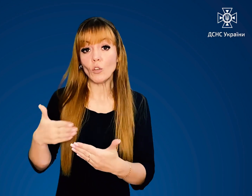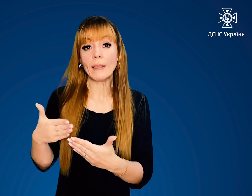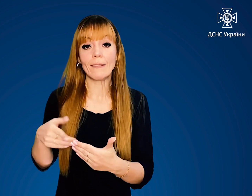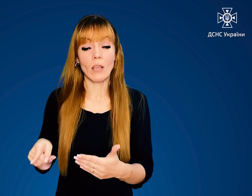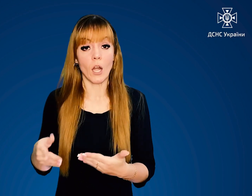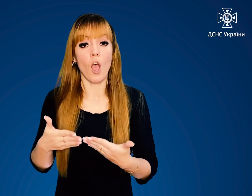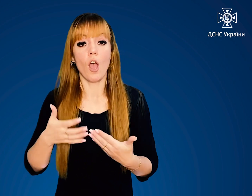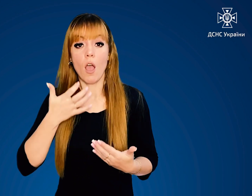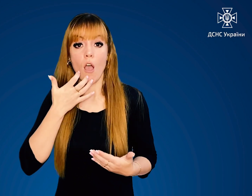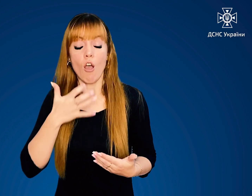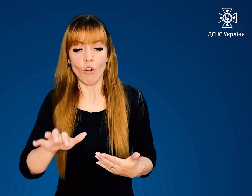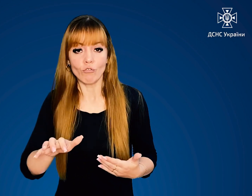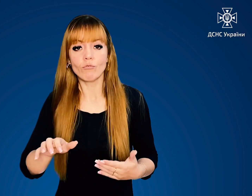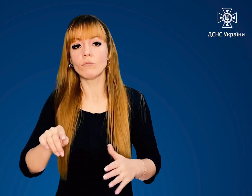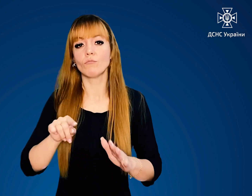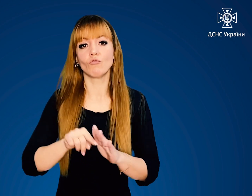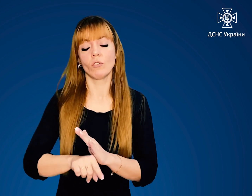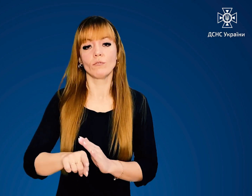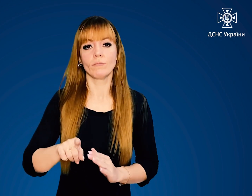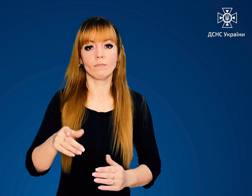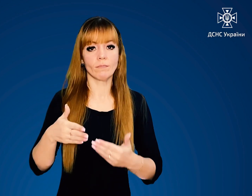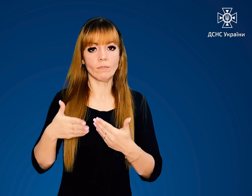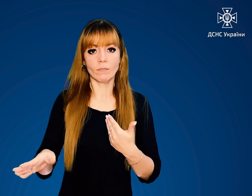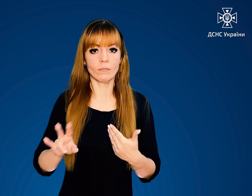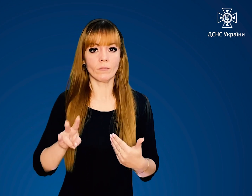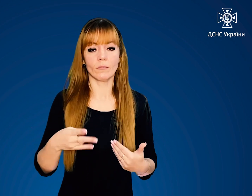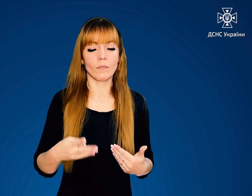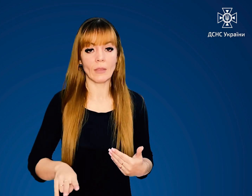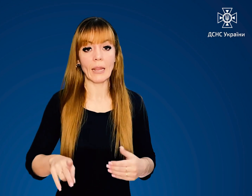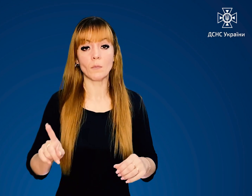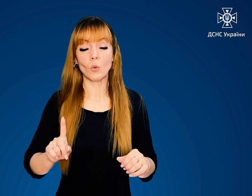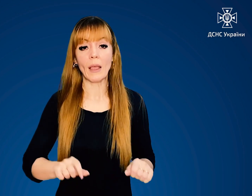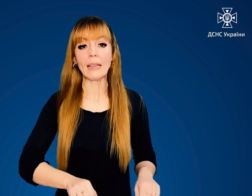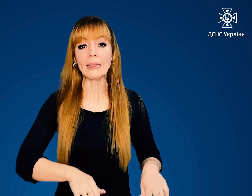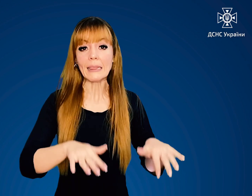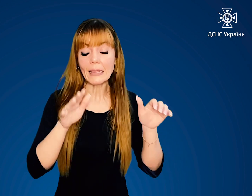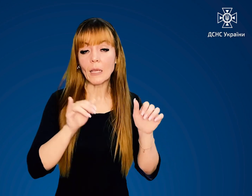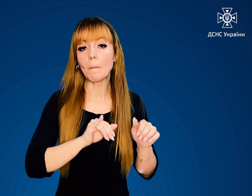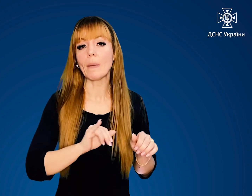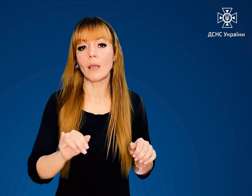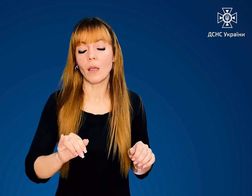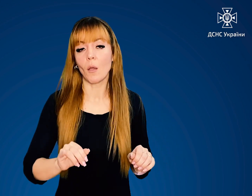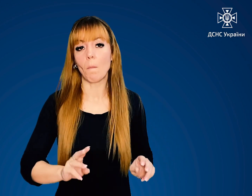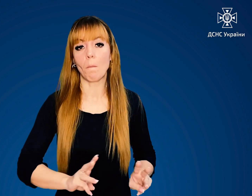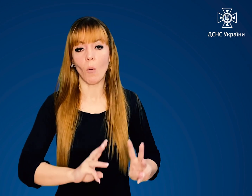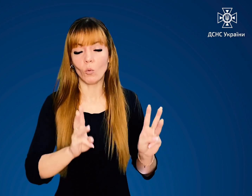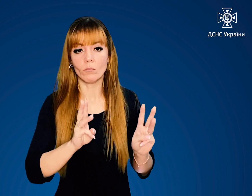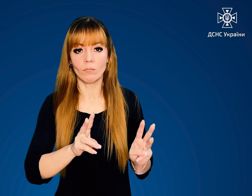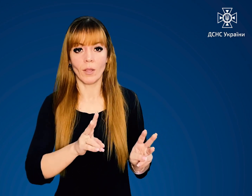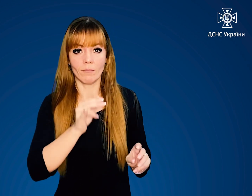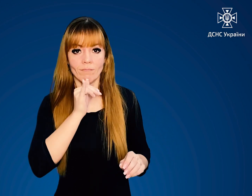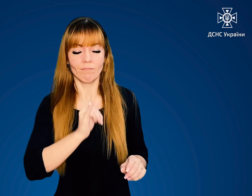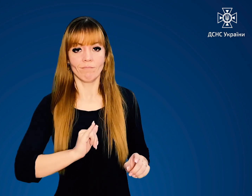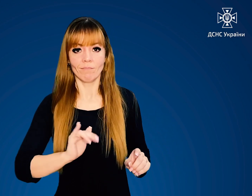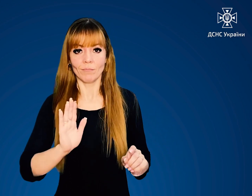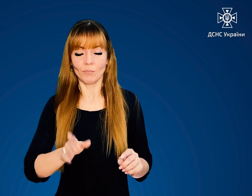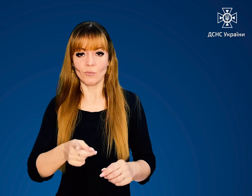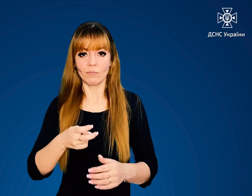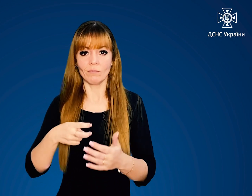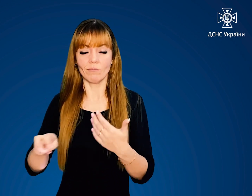двері гарячі, не відчиняйте їх. Дим та полум'я не дозволять вийти. Якщо двері не